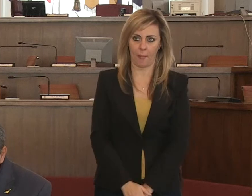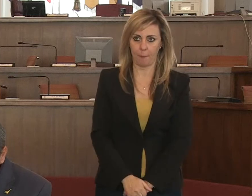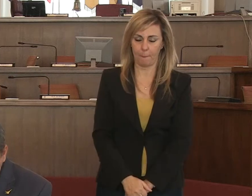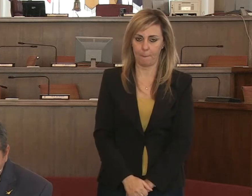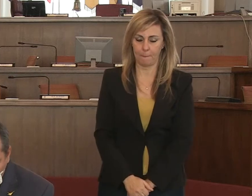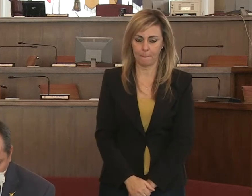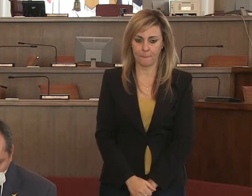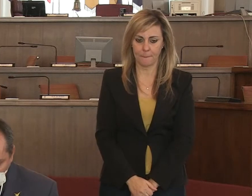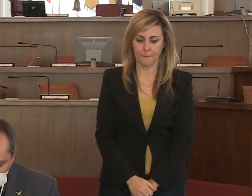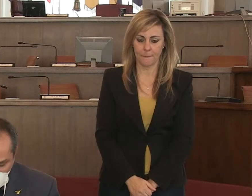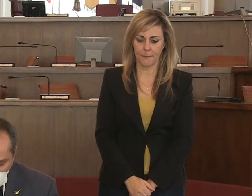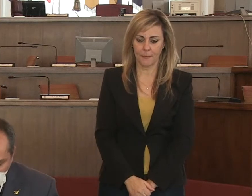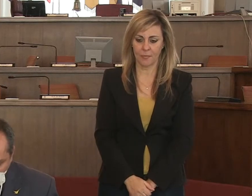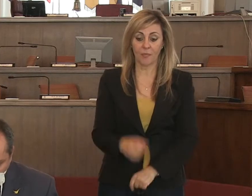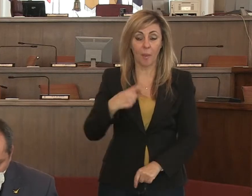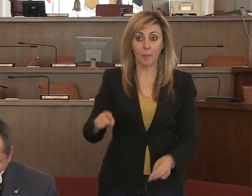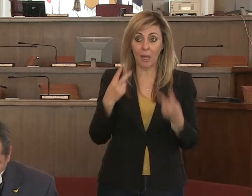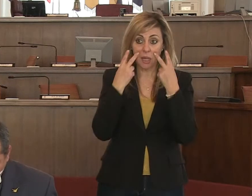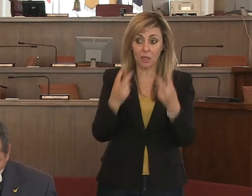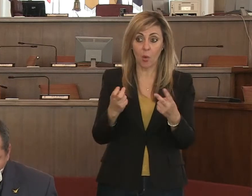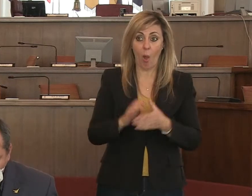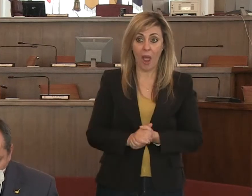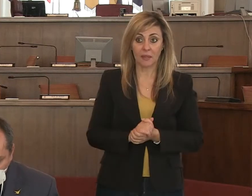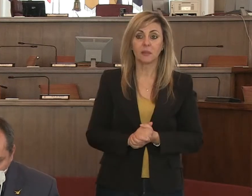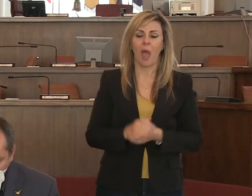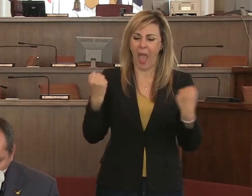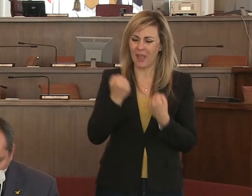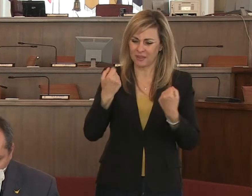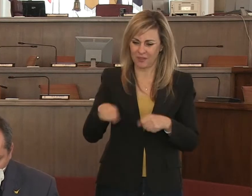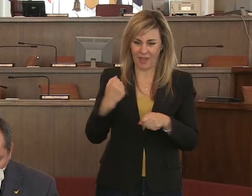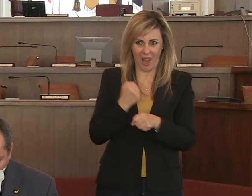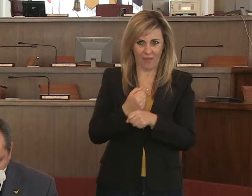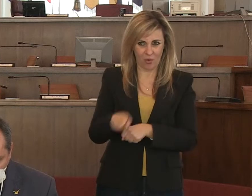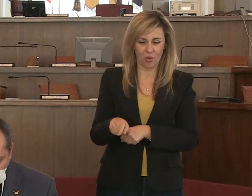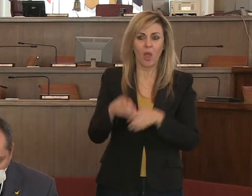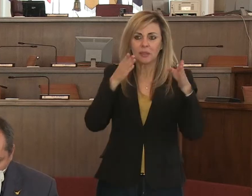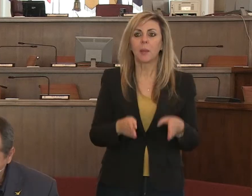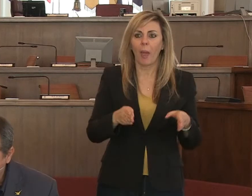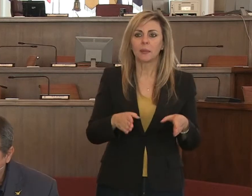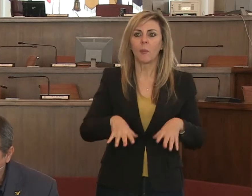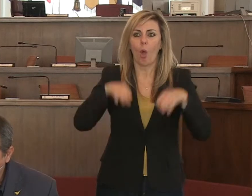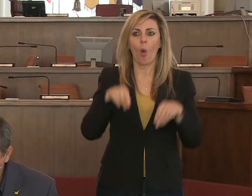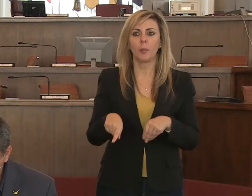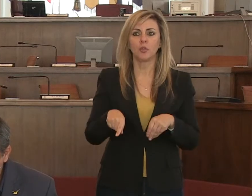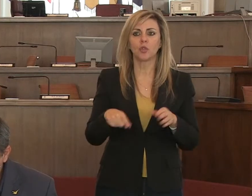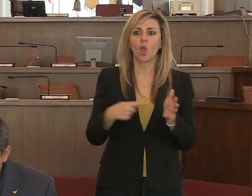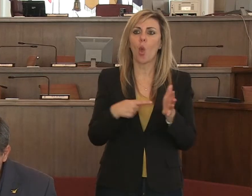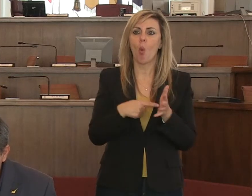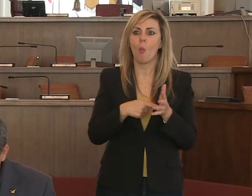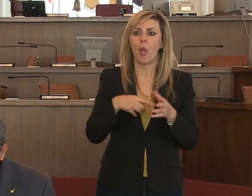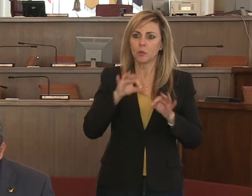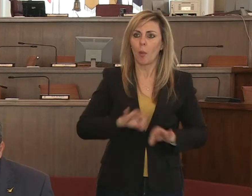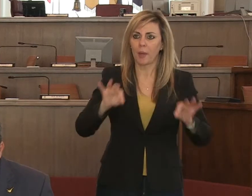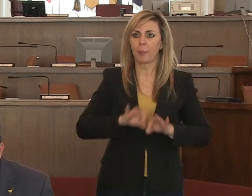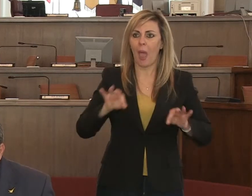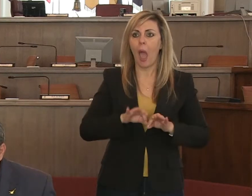Comunque per quanto riguarda l'attività specifica il dipartimento sta predisponendo questo documento che